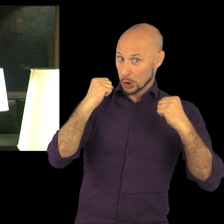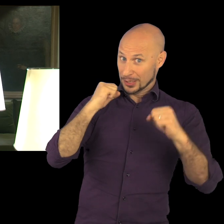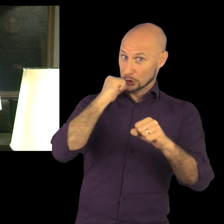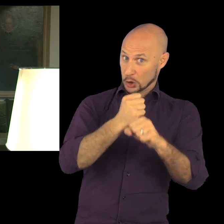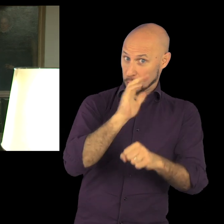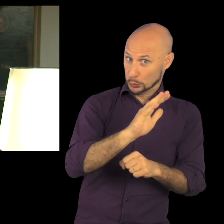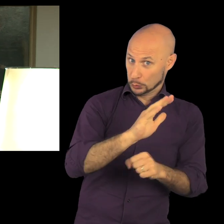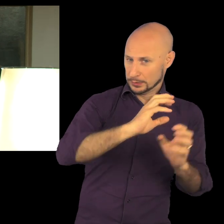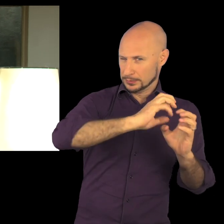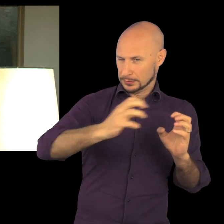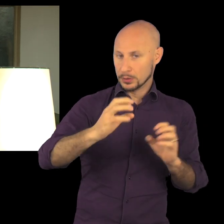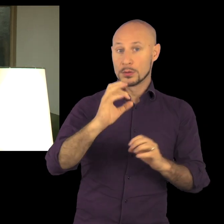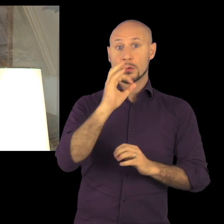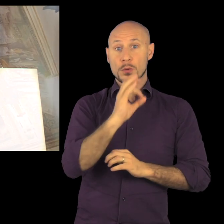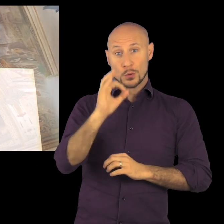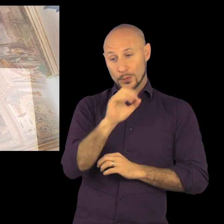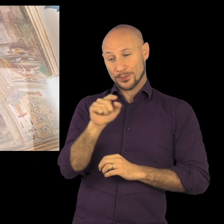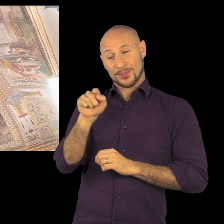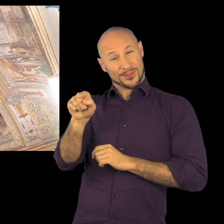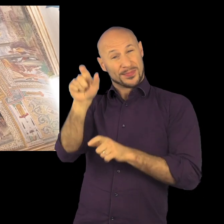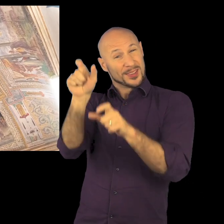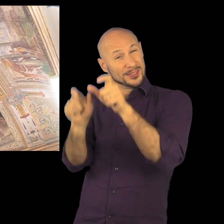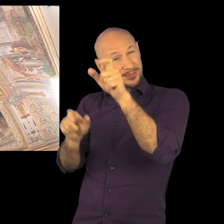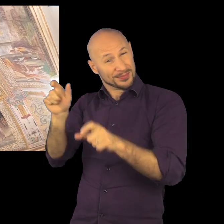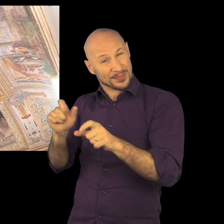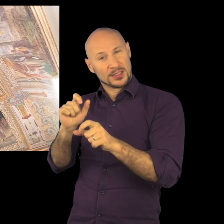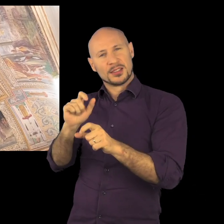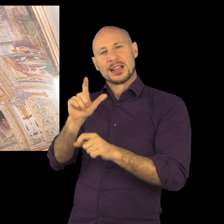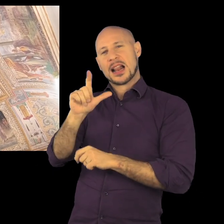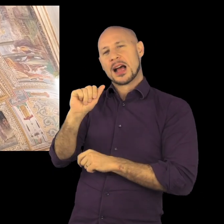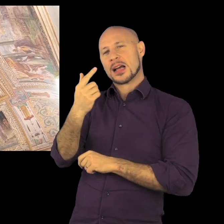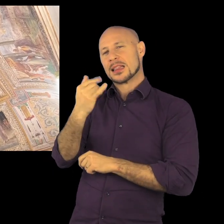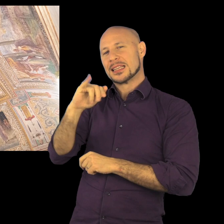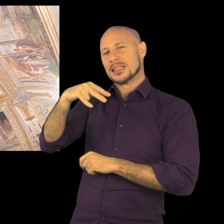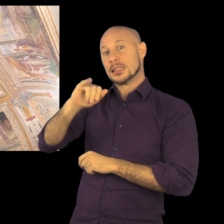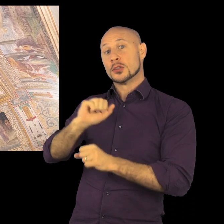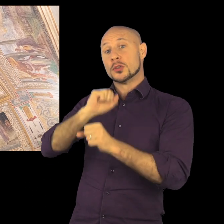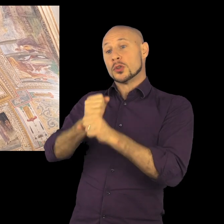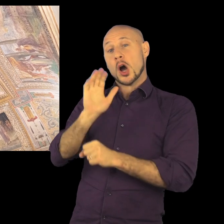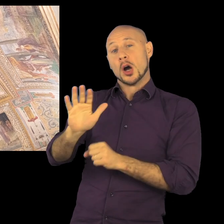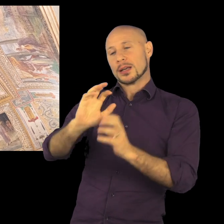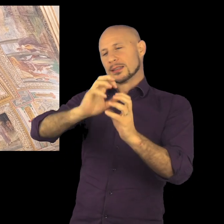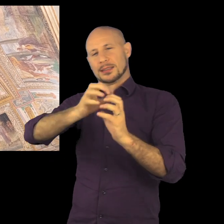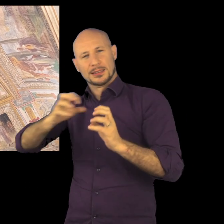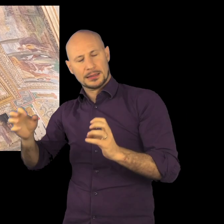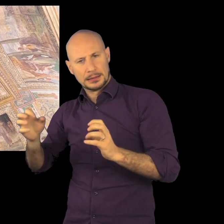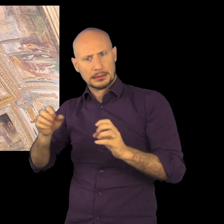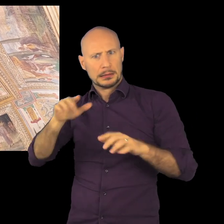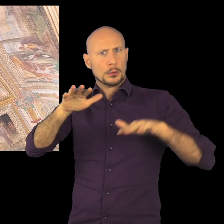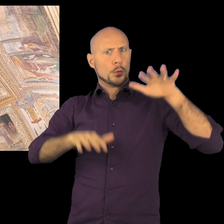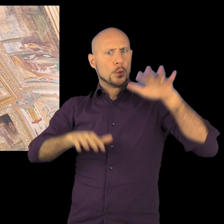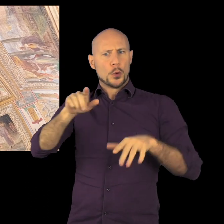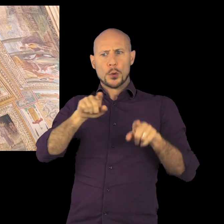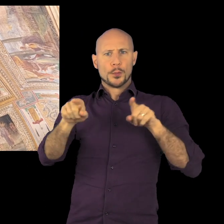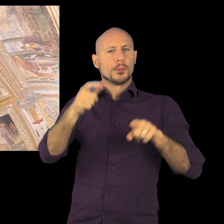nobile di Palazzo Squarciafico, un ambiente che è denominato sala delle storie di un eroe o storie dei